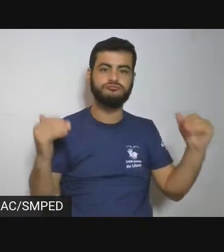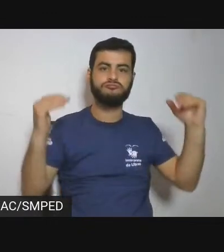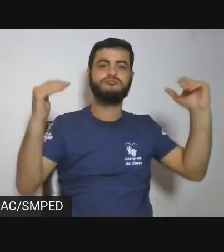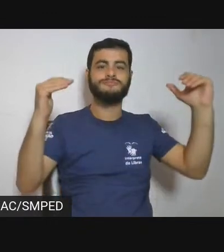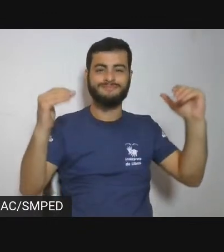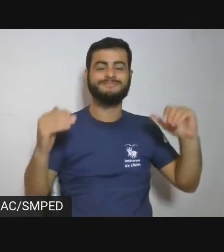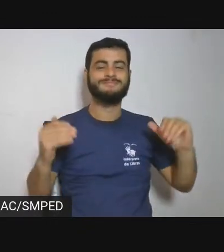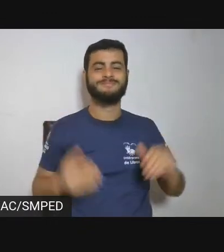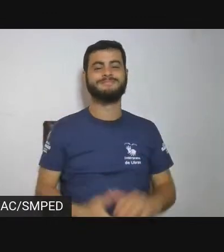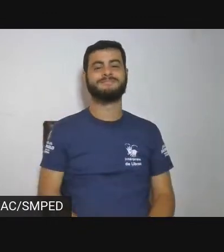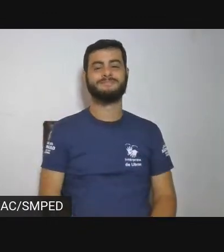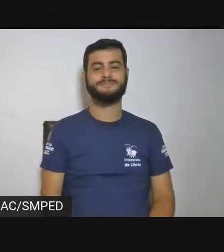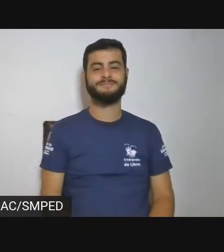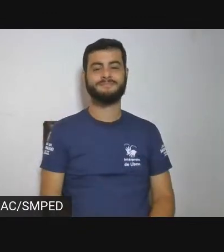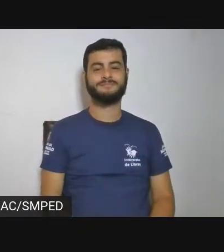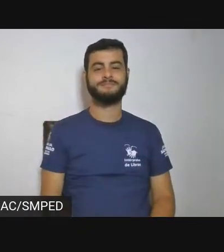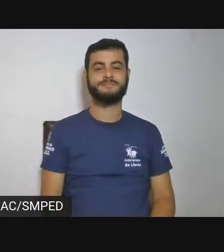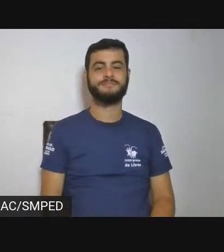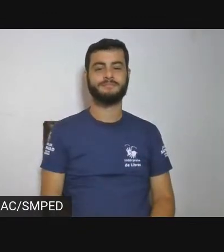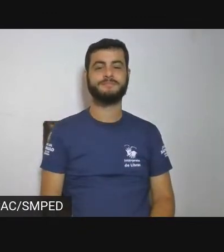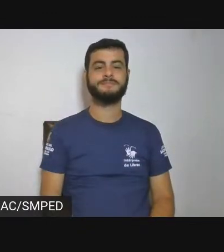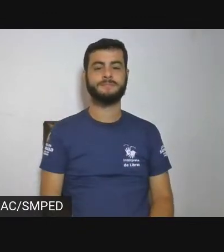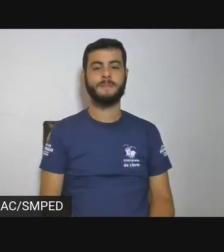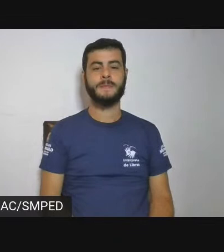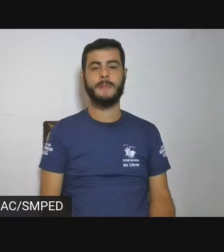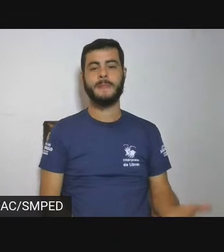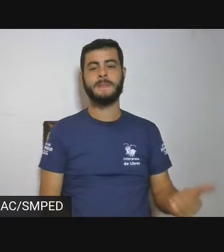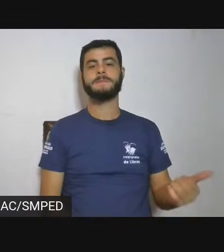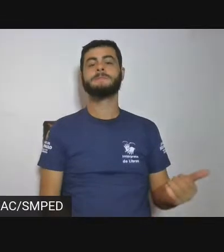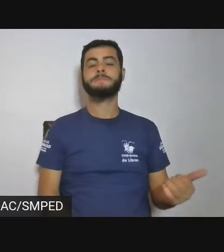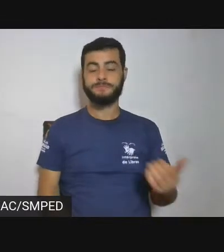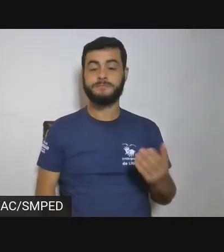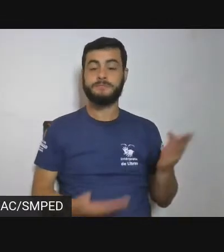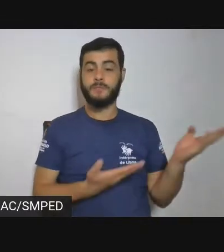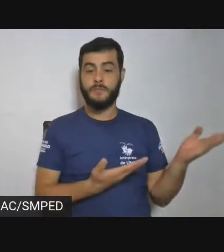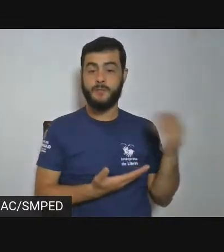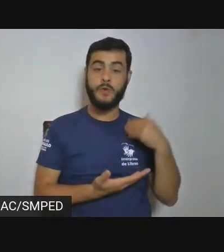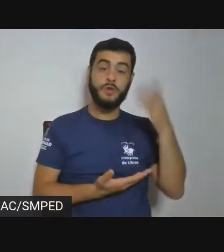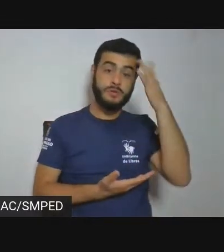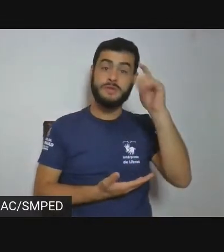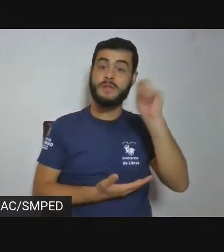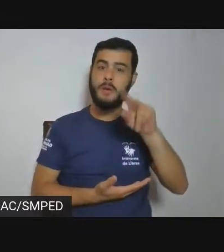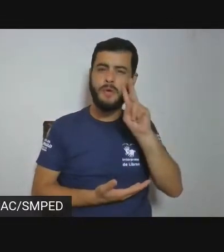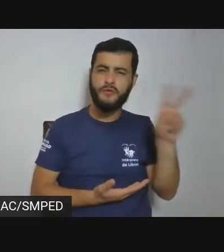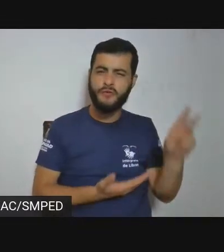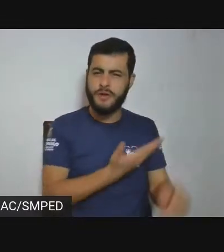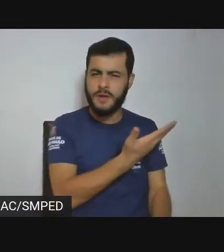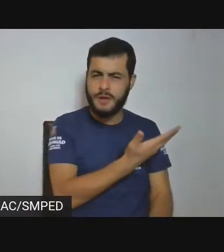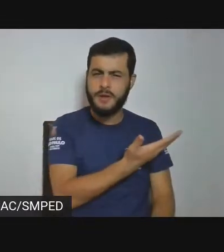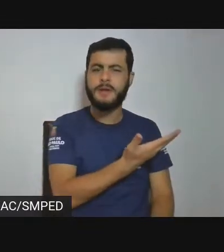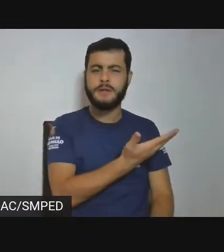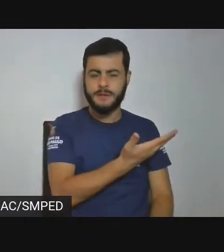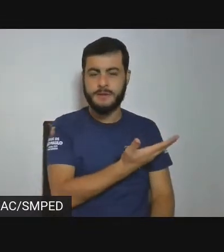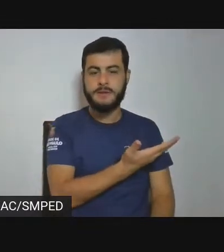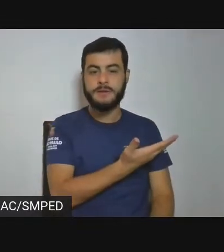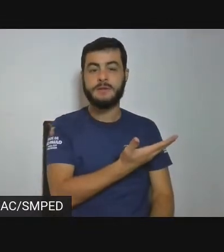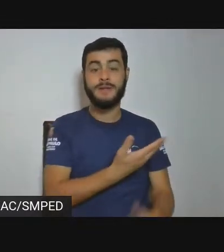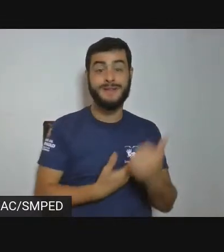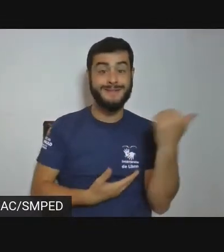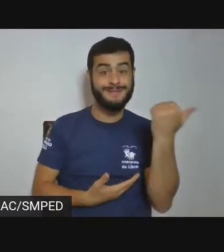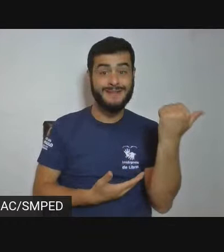Queria dizer também, não sei se vocês estão vendo, que o livro